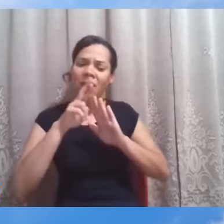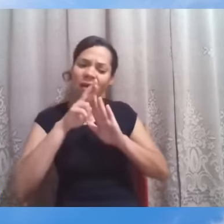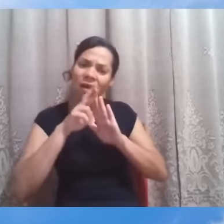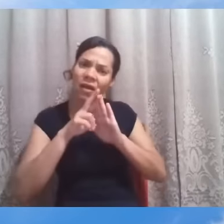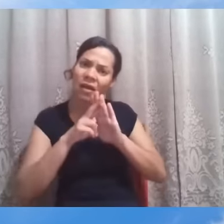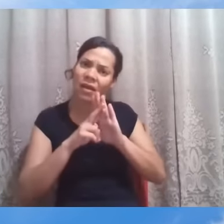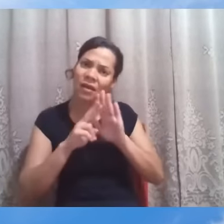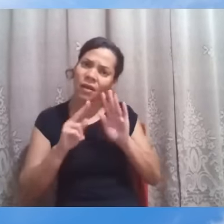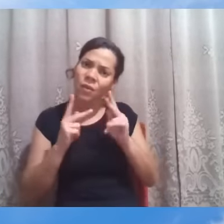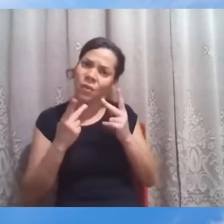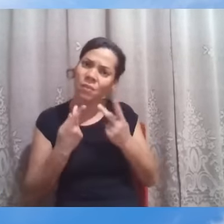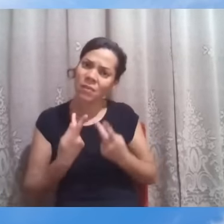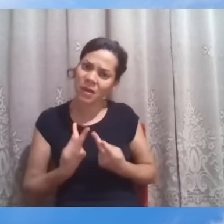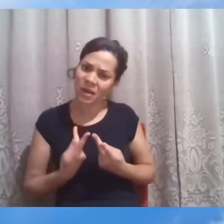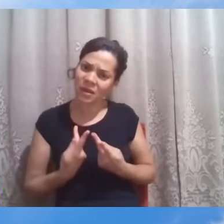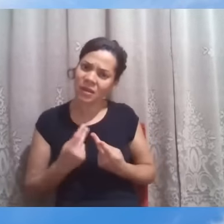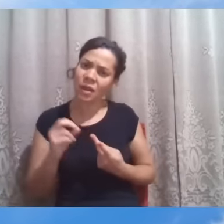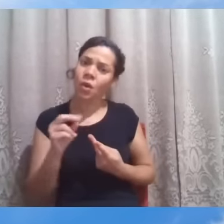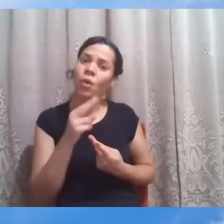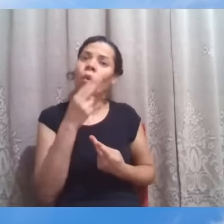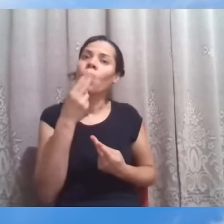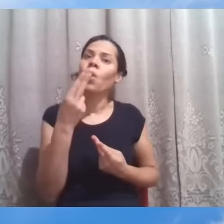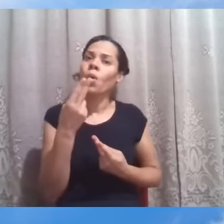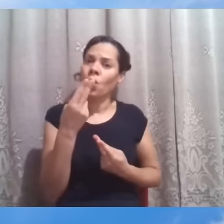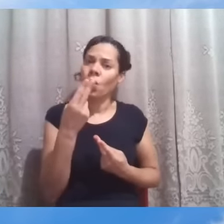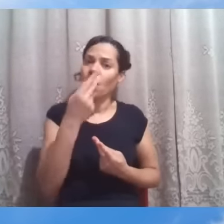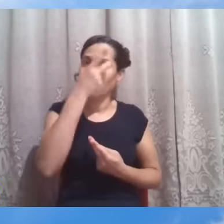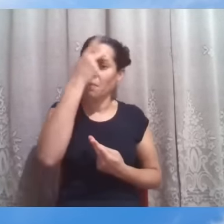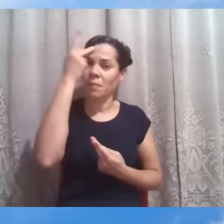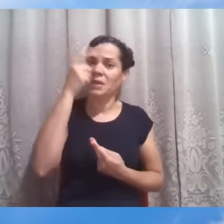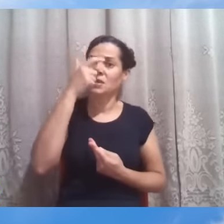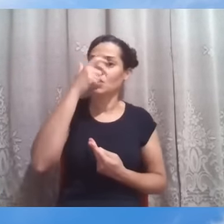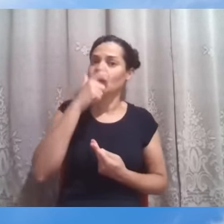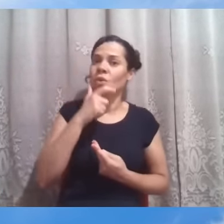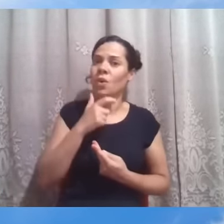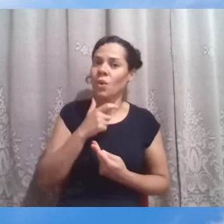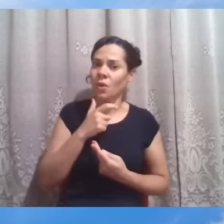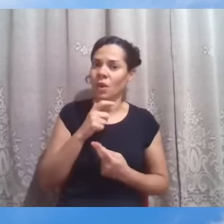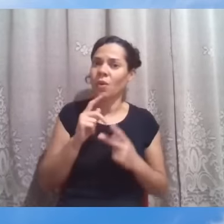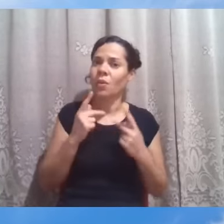organizar as coisas, ou a criatura humana a que a regra deve servir?